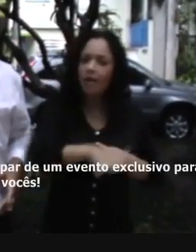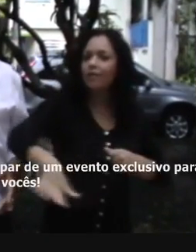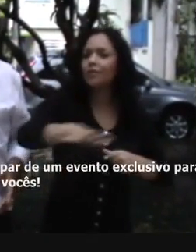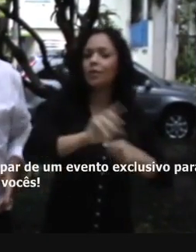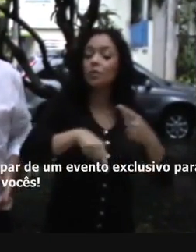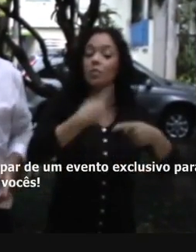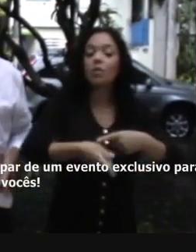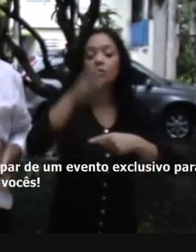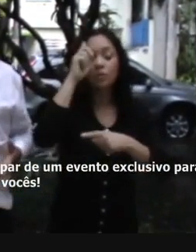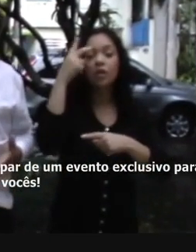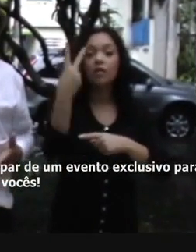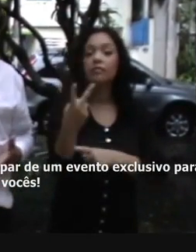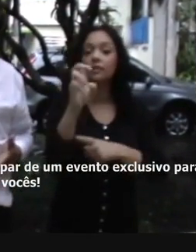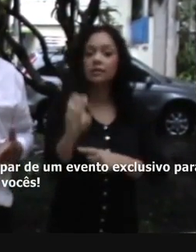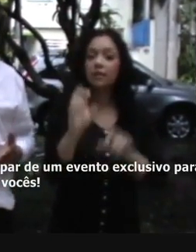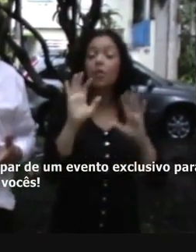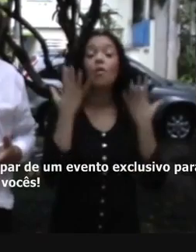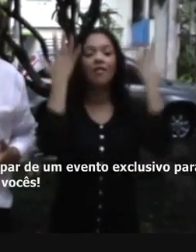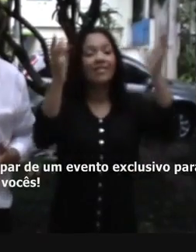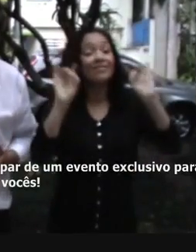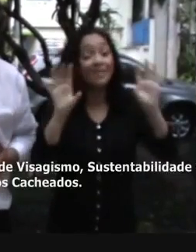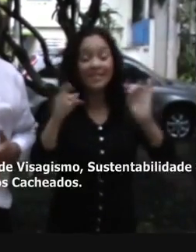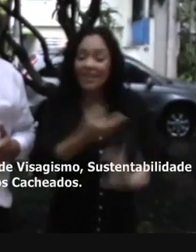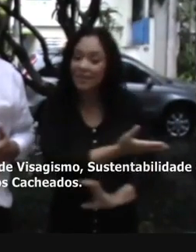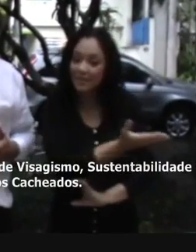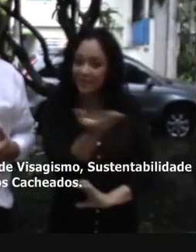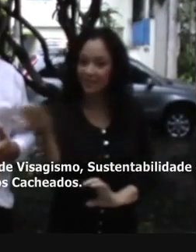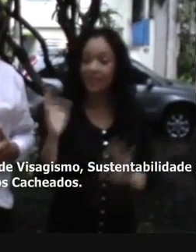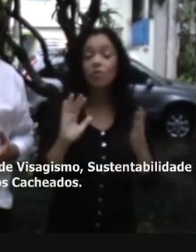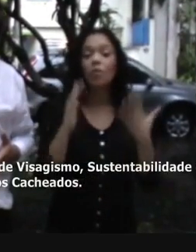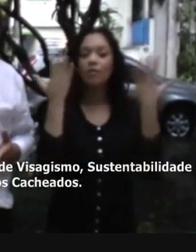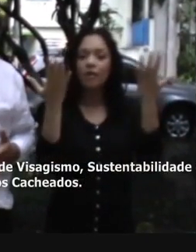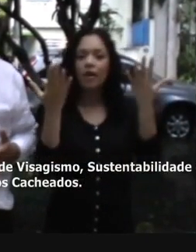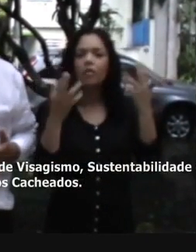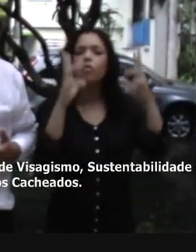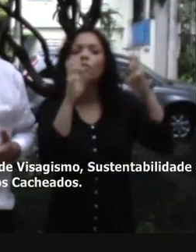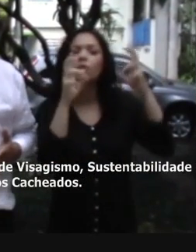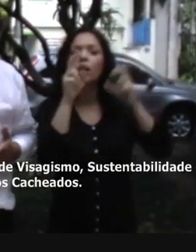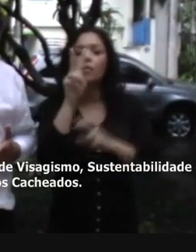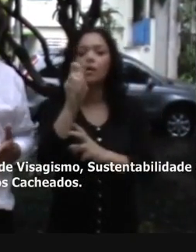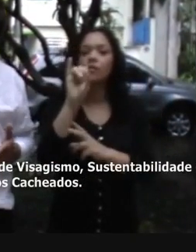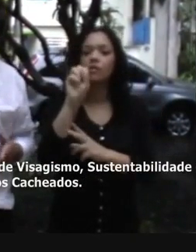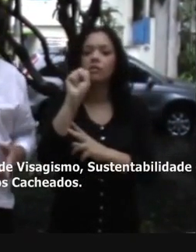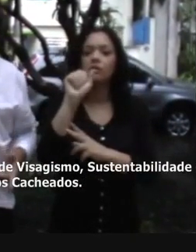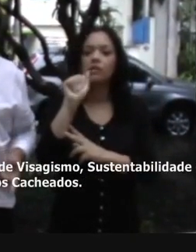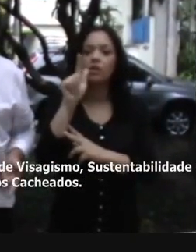25, participarem de um evento exclusivo para vocês, um evento que vai tratar de visagismo, sustentabilidade e cabelos